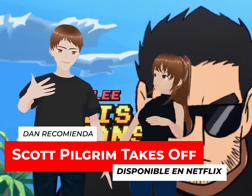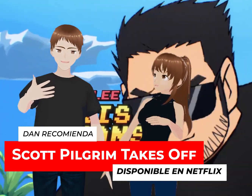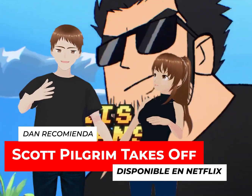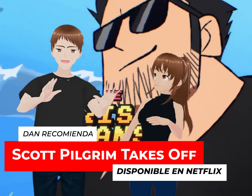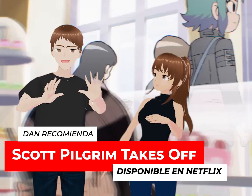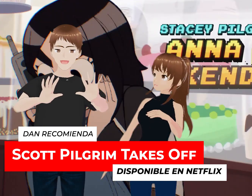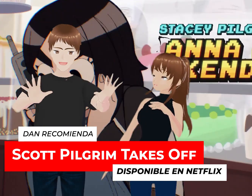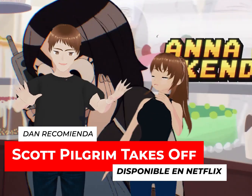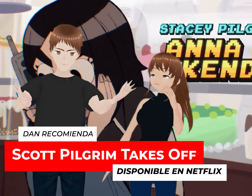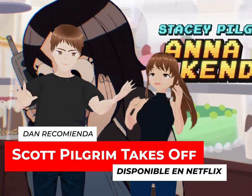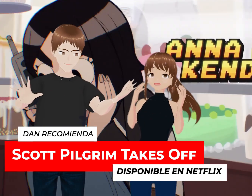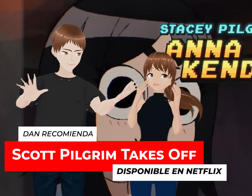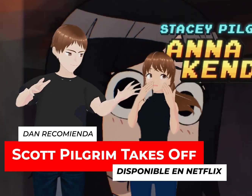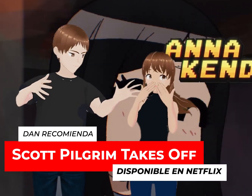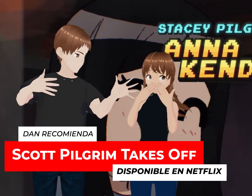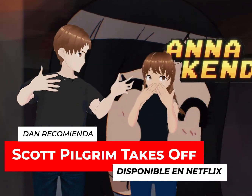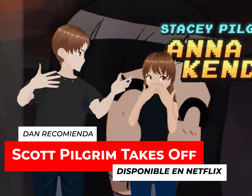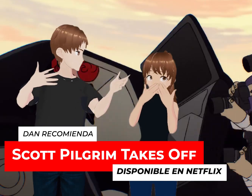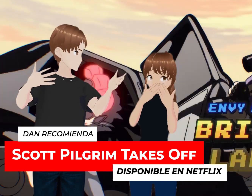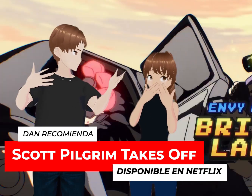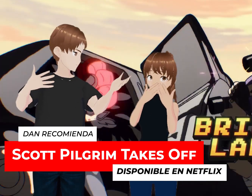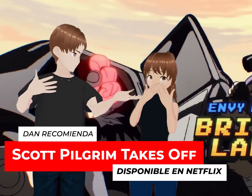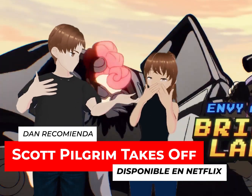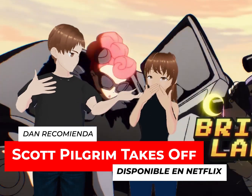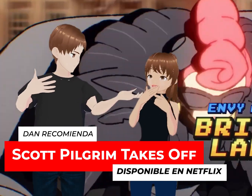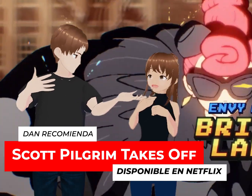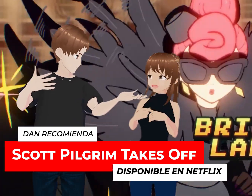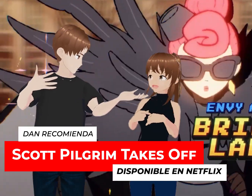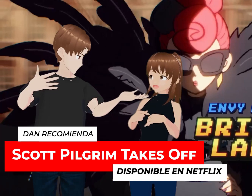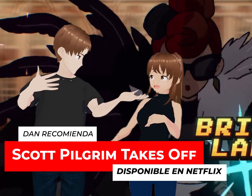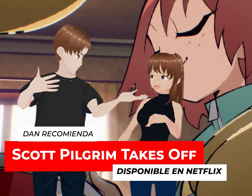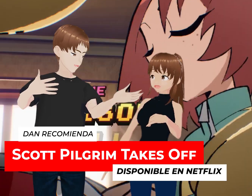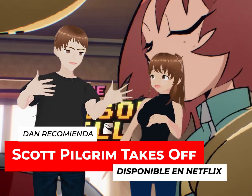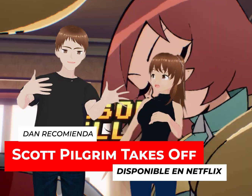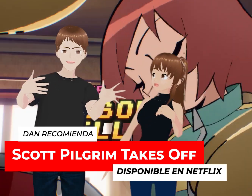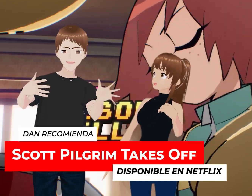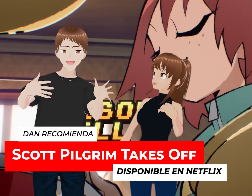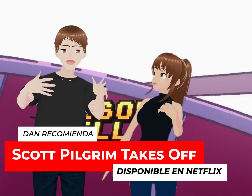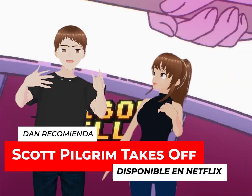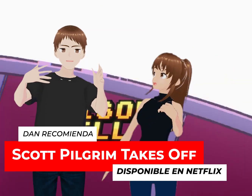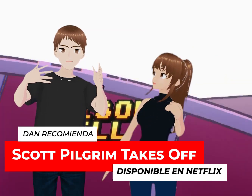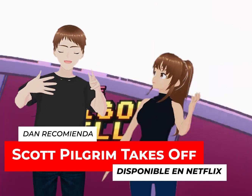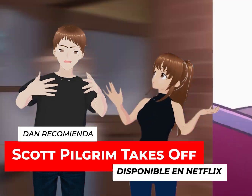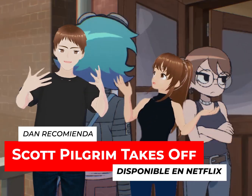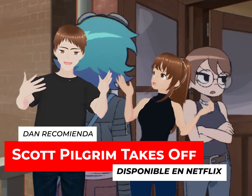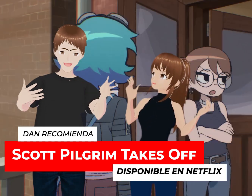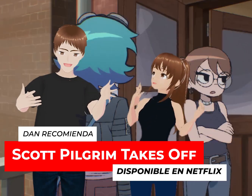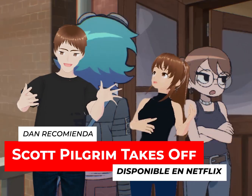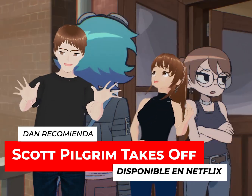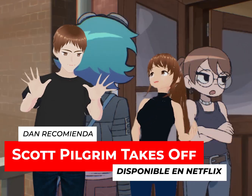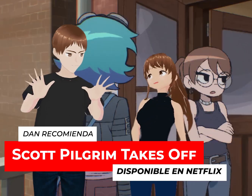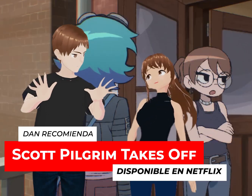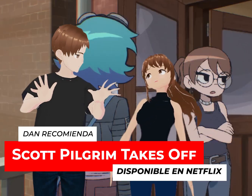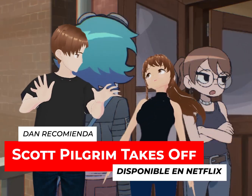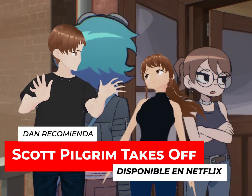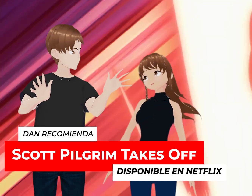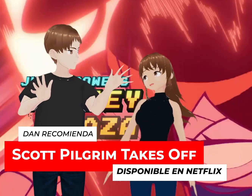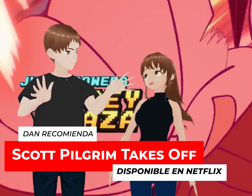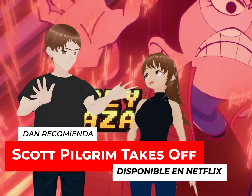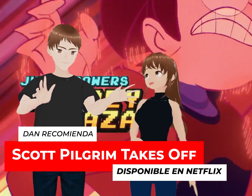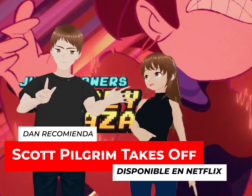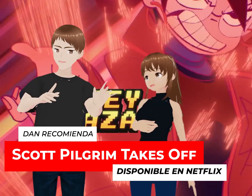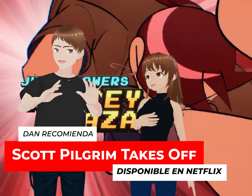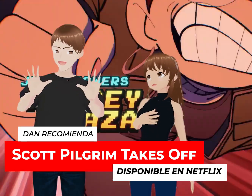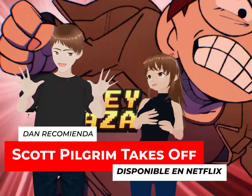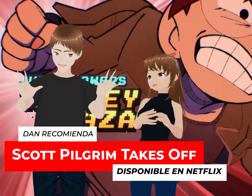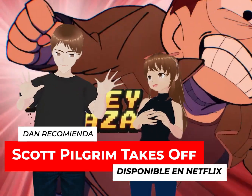una película te sale carísimo contratarla. Tienes al mismísimo Capitán América por ahí. Tienes a Michael Cera, que si no se acuerdan salió en la de